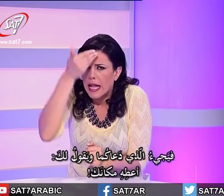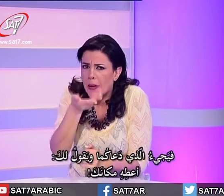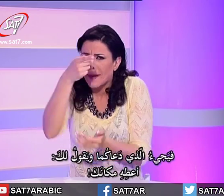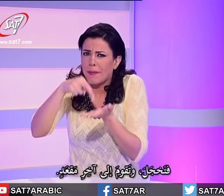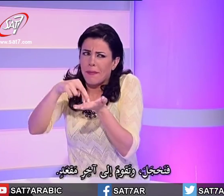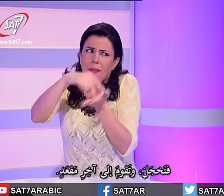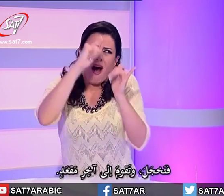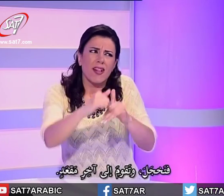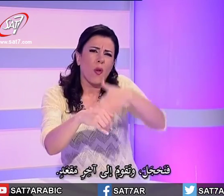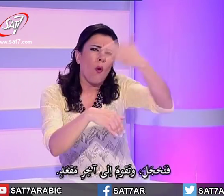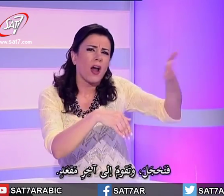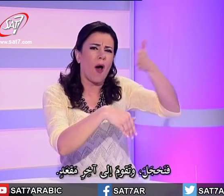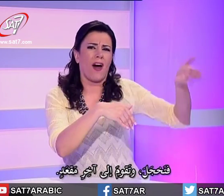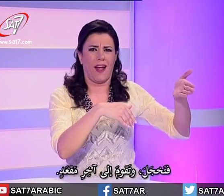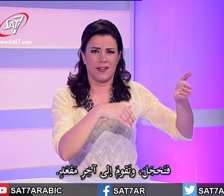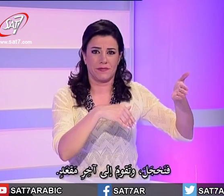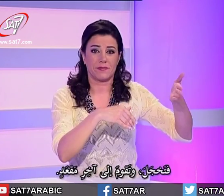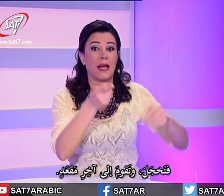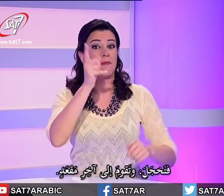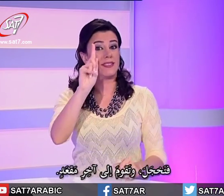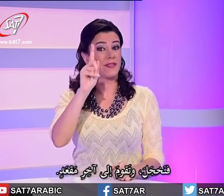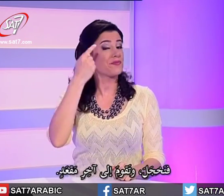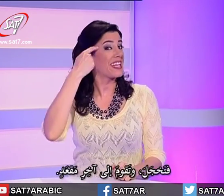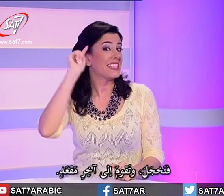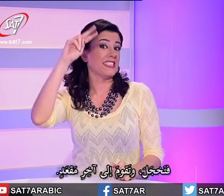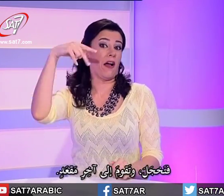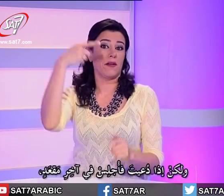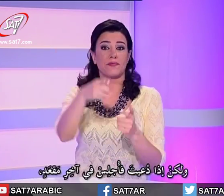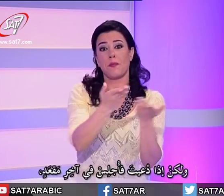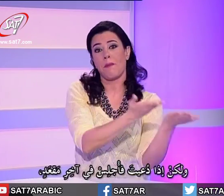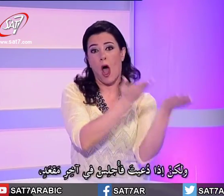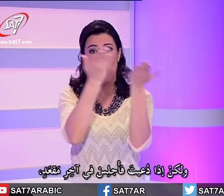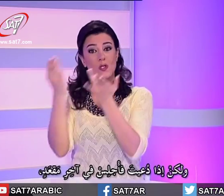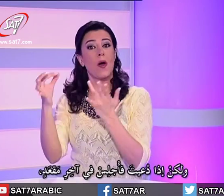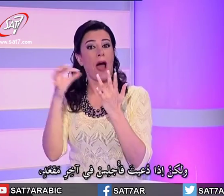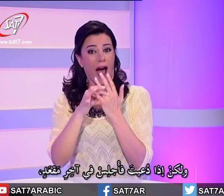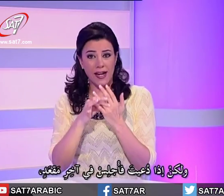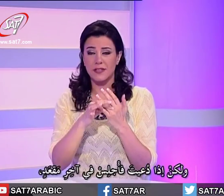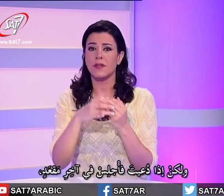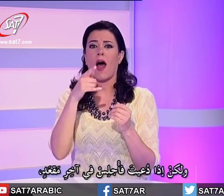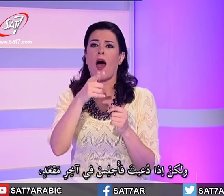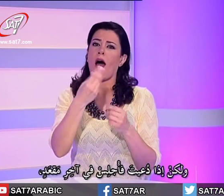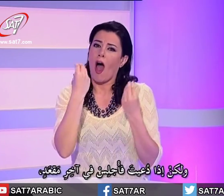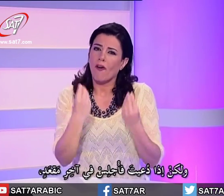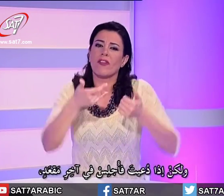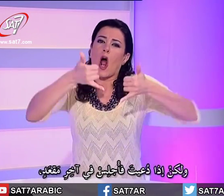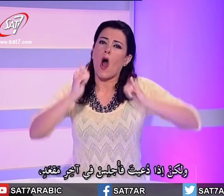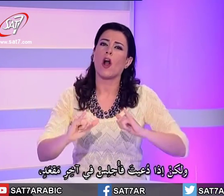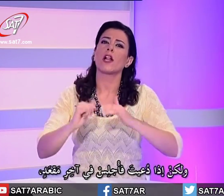فتخجل وتقوم إلى آخر مقعد ولكن إذا دعيت فاجلس في